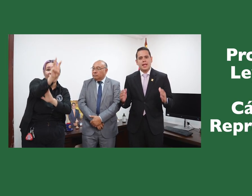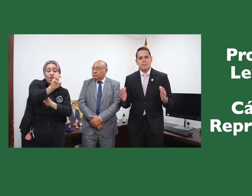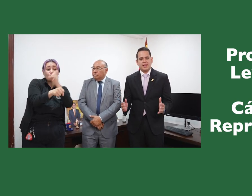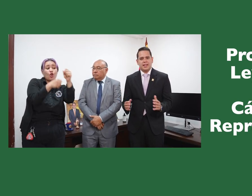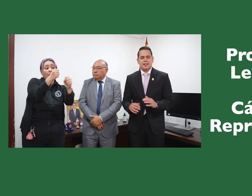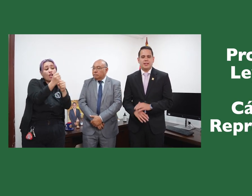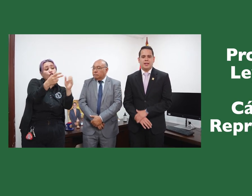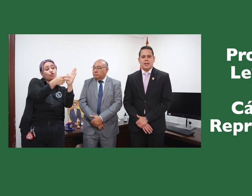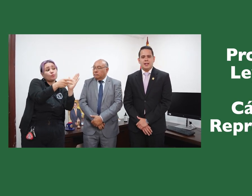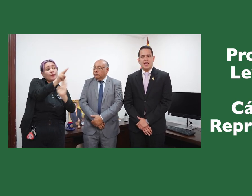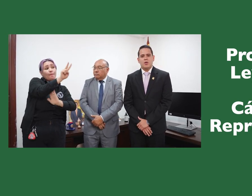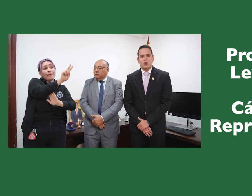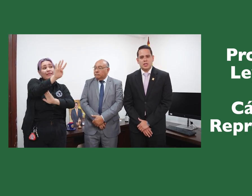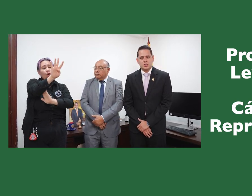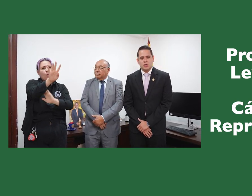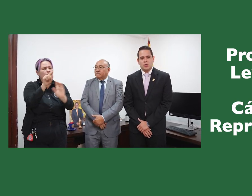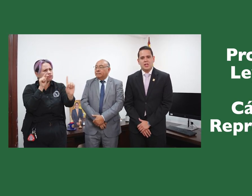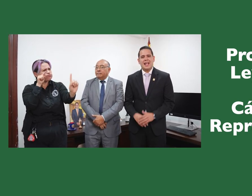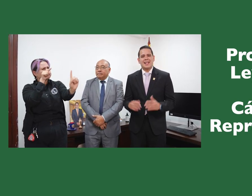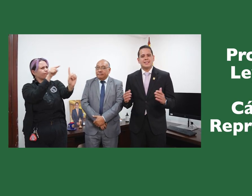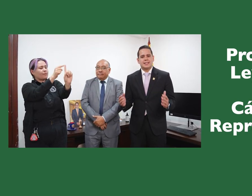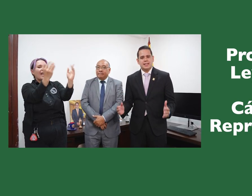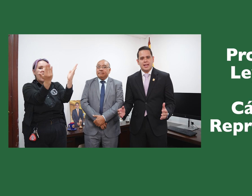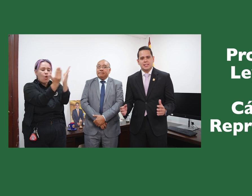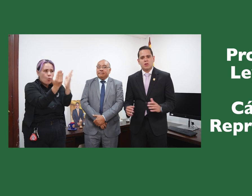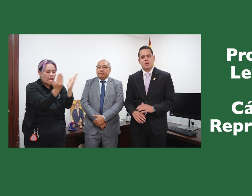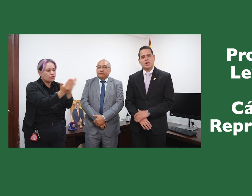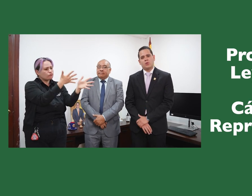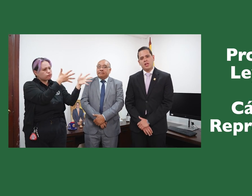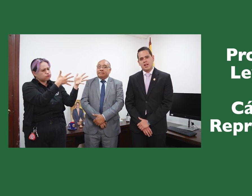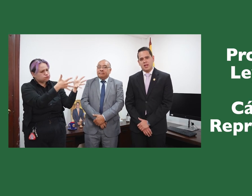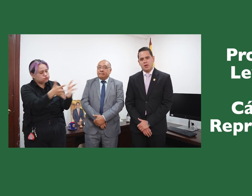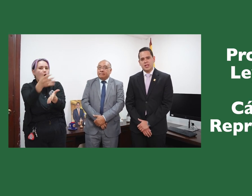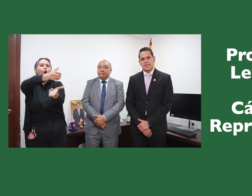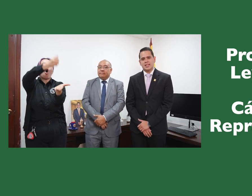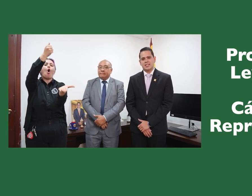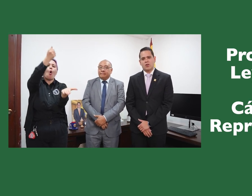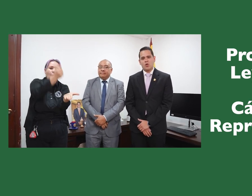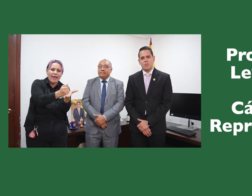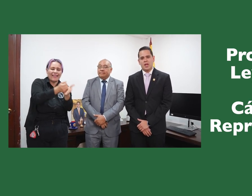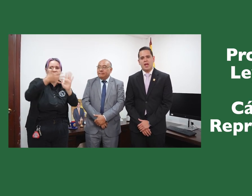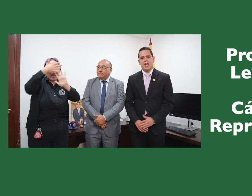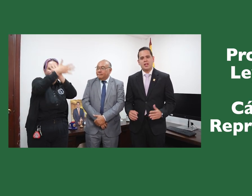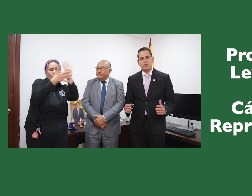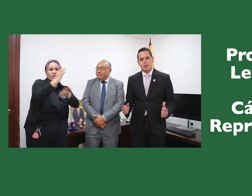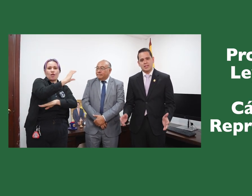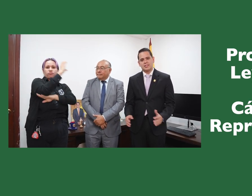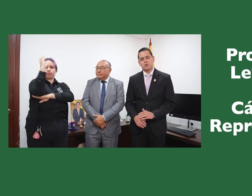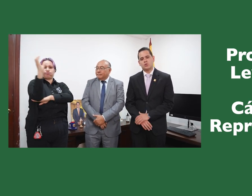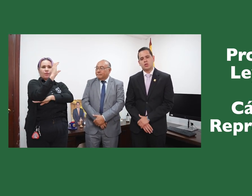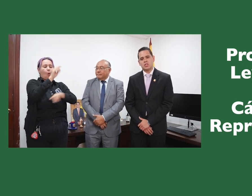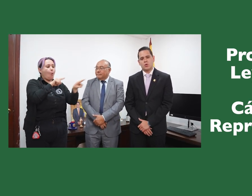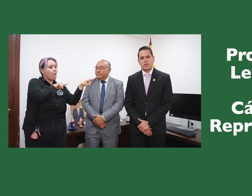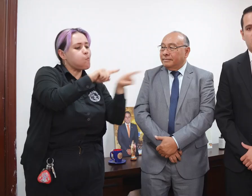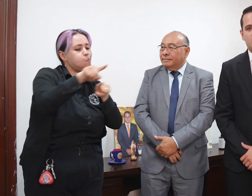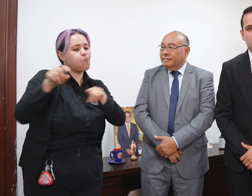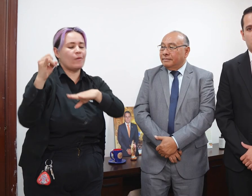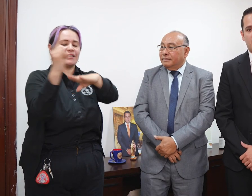pretende la educación, la enseñanza obligatoria de la lengua de señas de Colombia en las instituciones educativas de nuestro país.